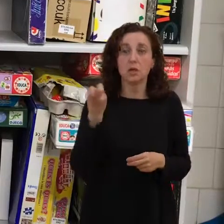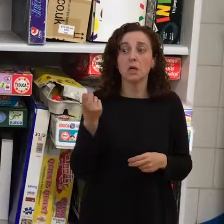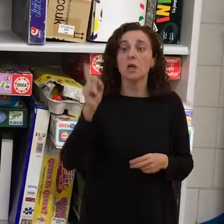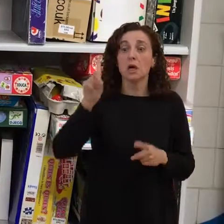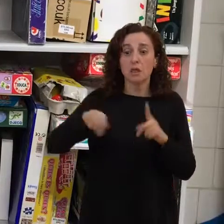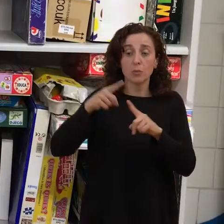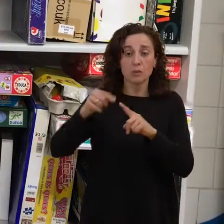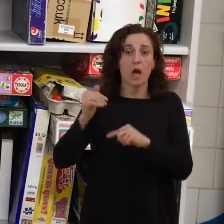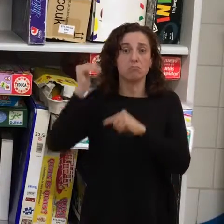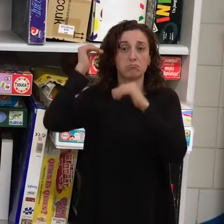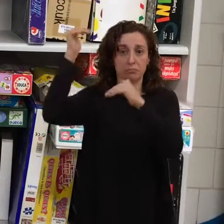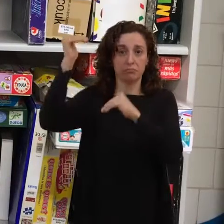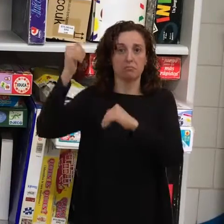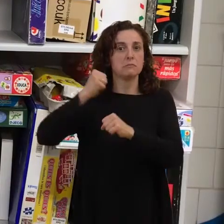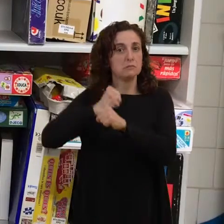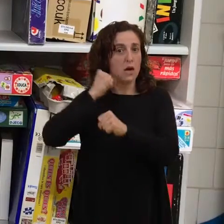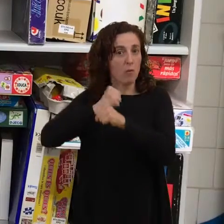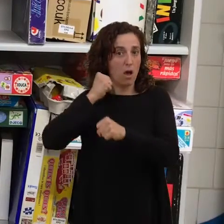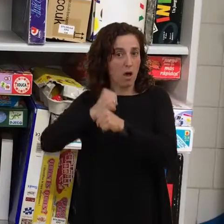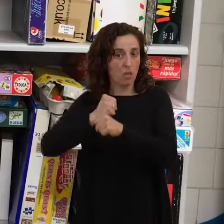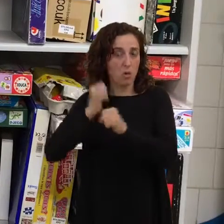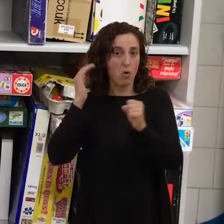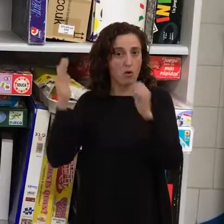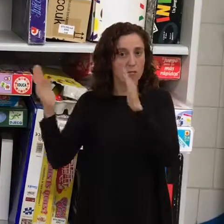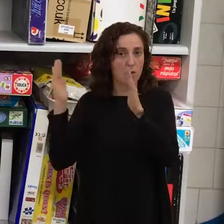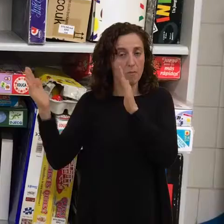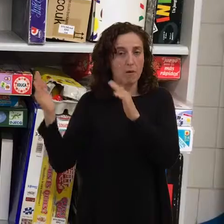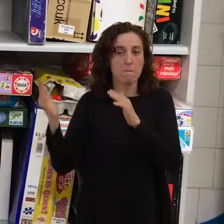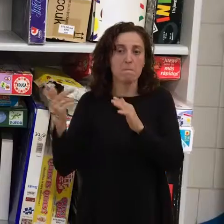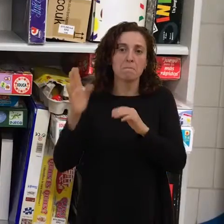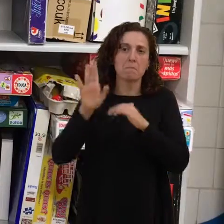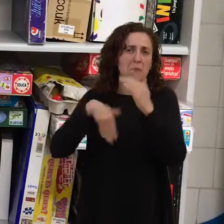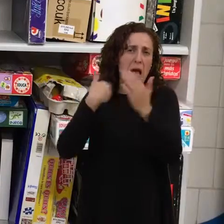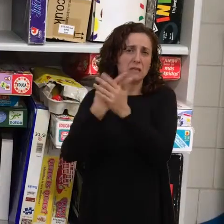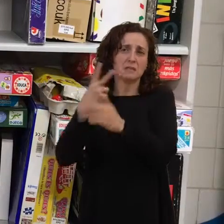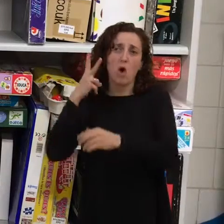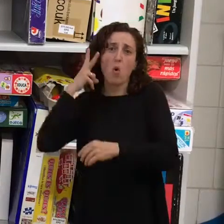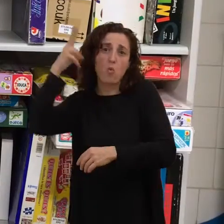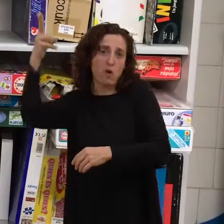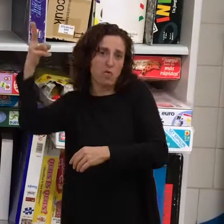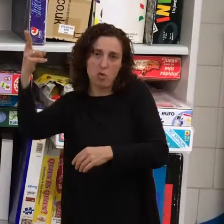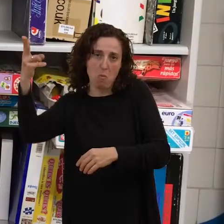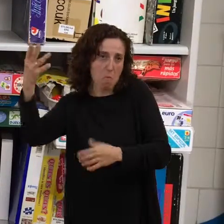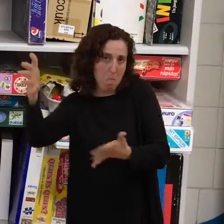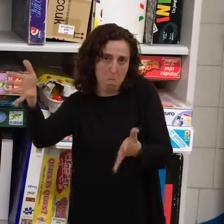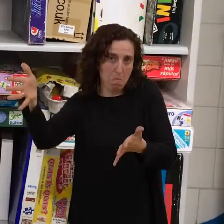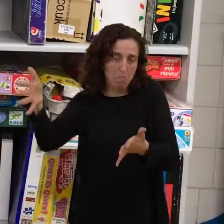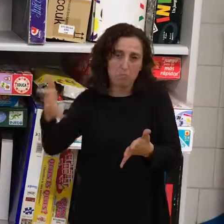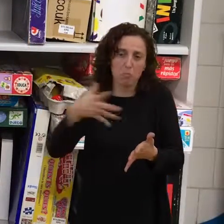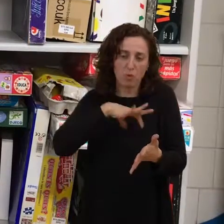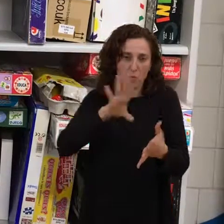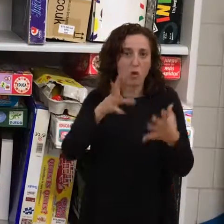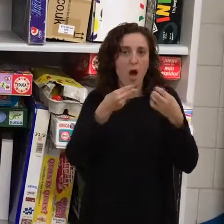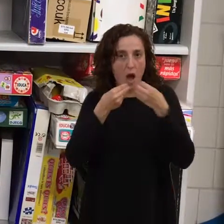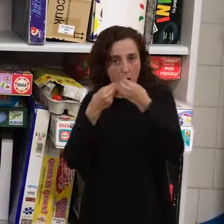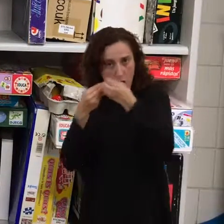cuando ya están trabajando, pues hasta que se jubilen prácticamente, que les acompañamos, depende de